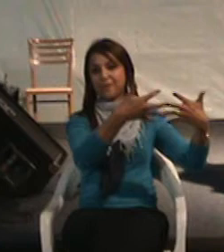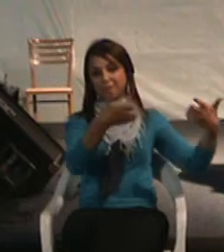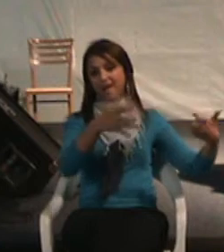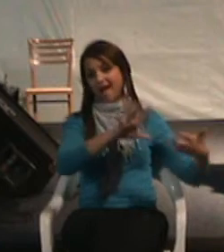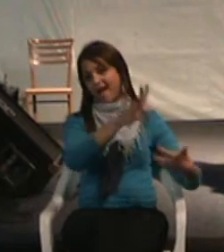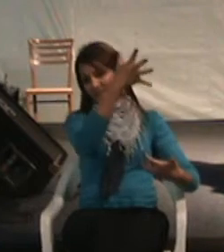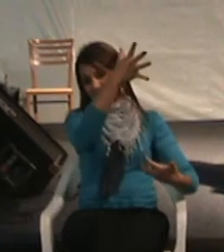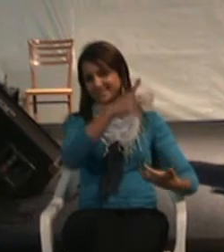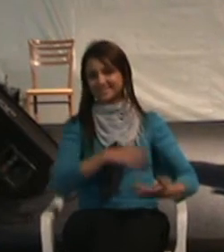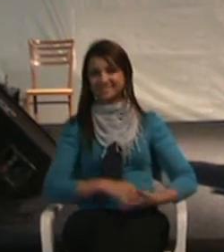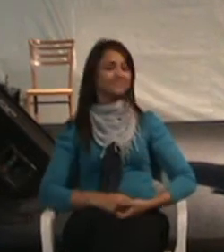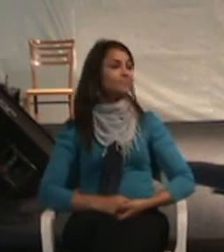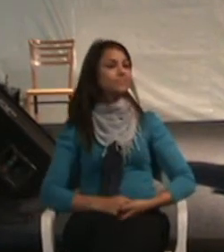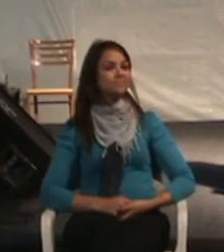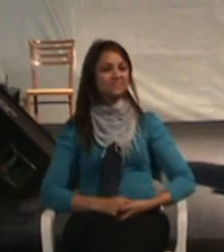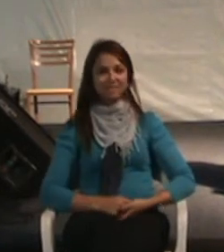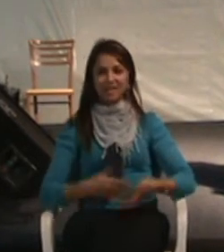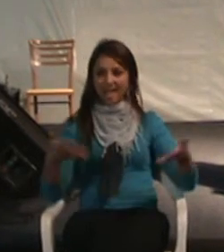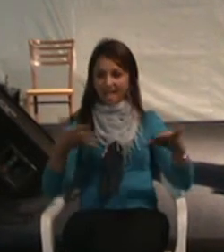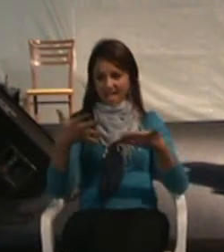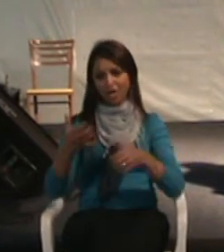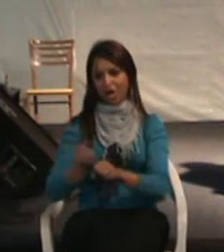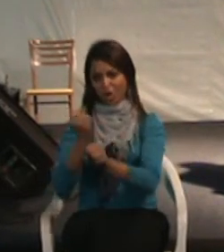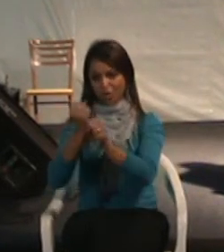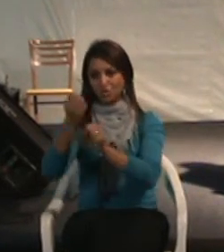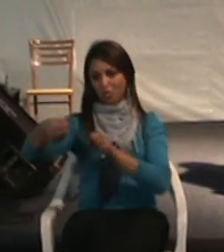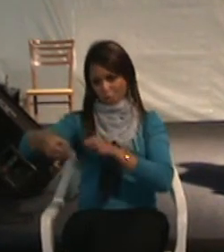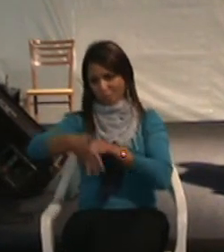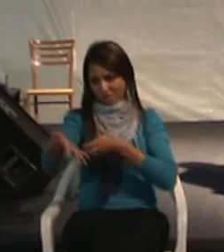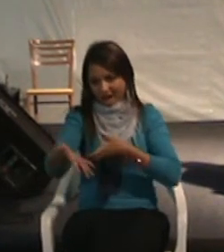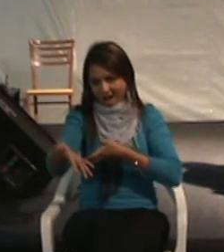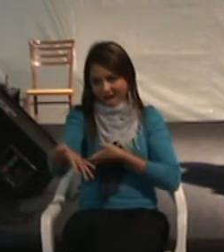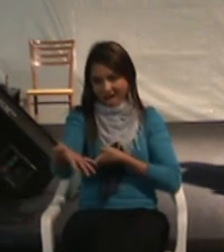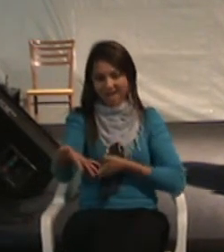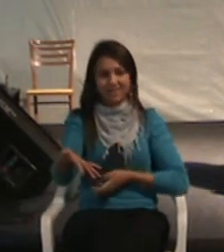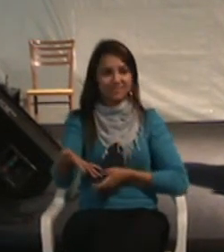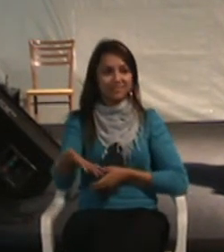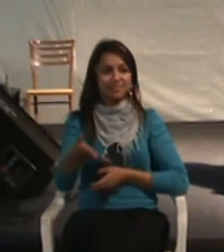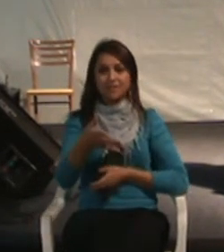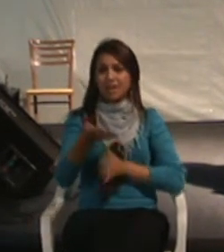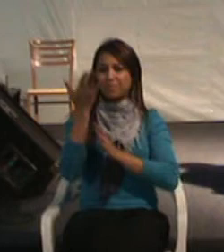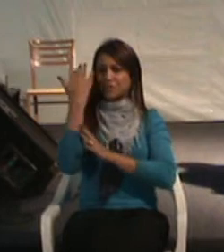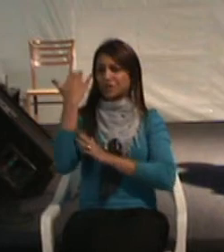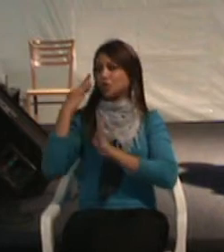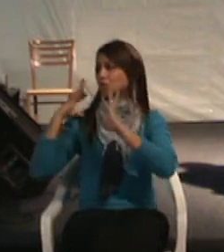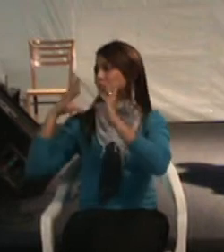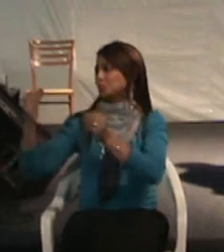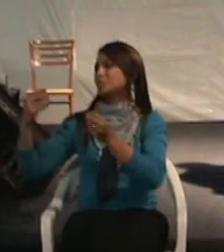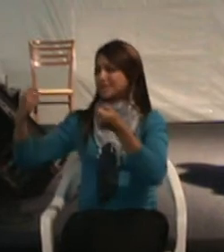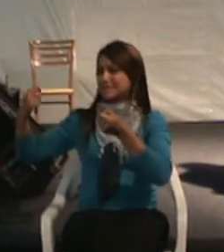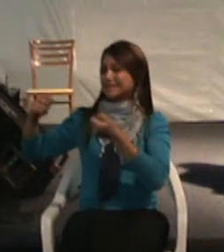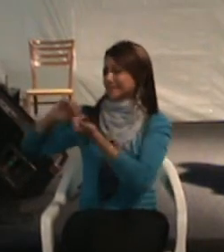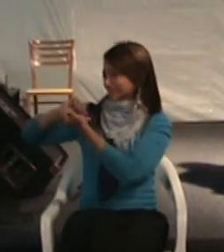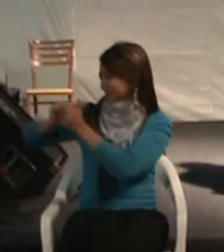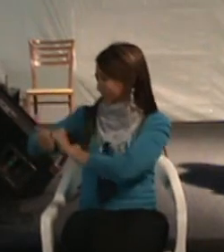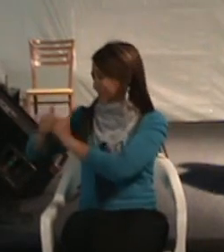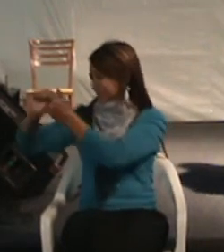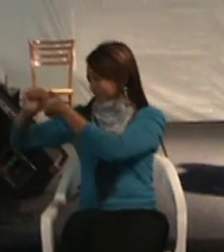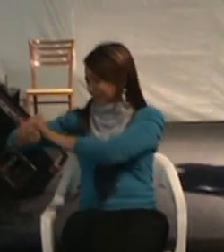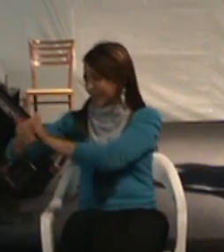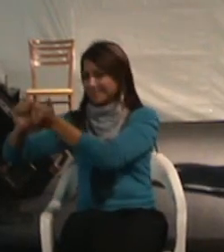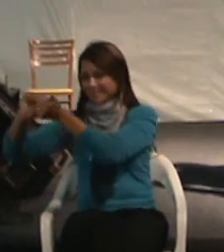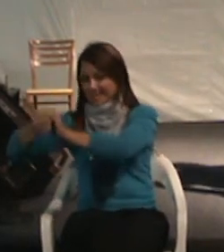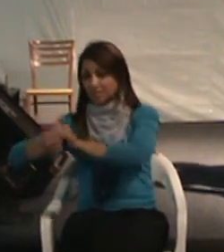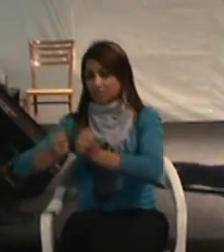A não ser as construções novas daqui, tudo ela está tendo que adaptar e gastando